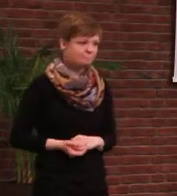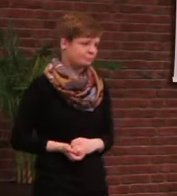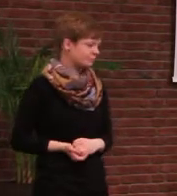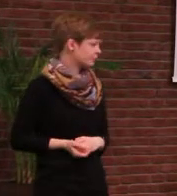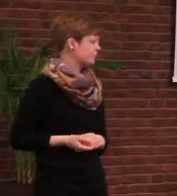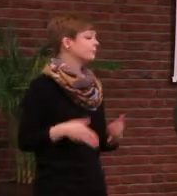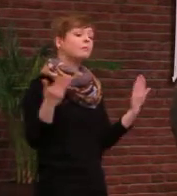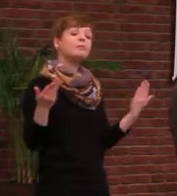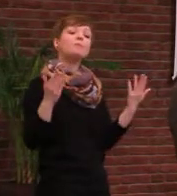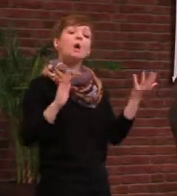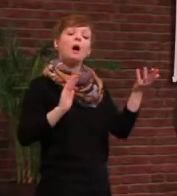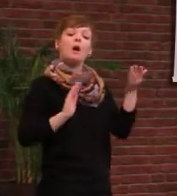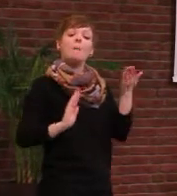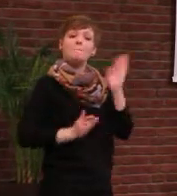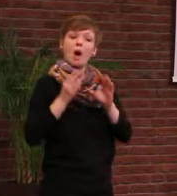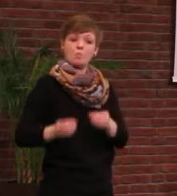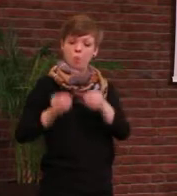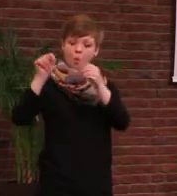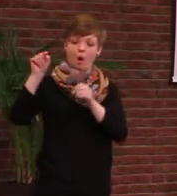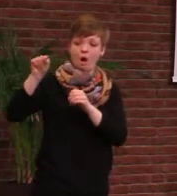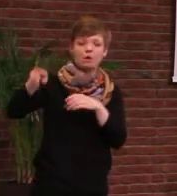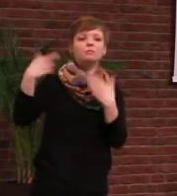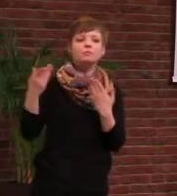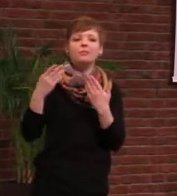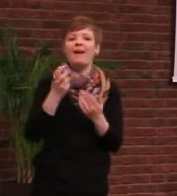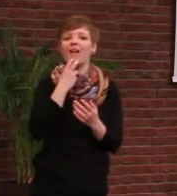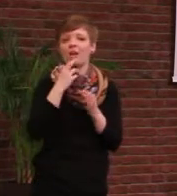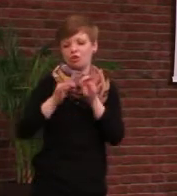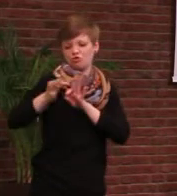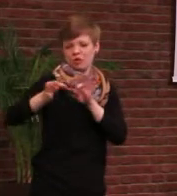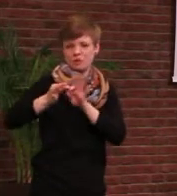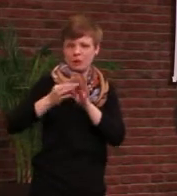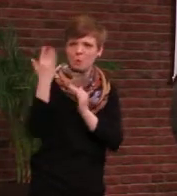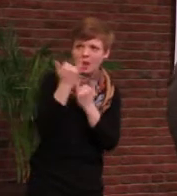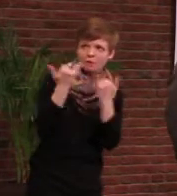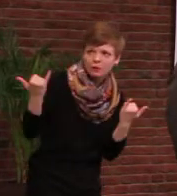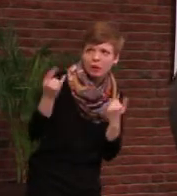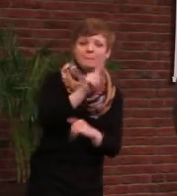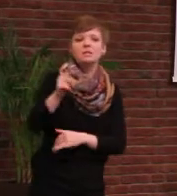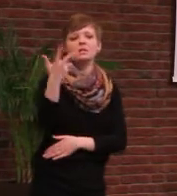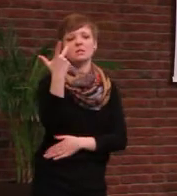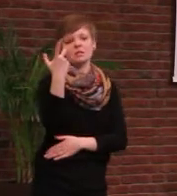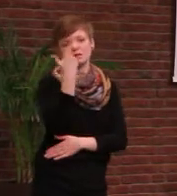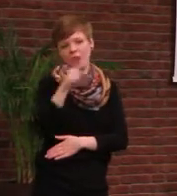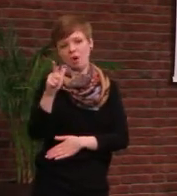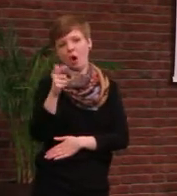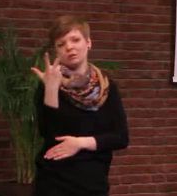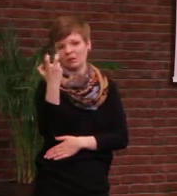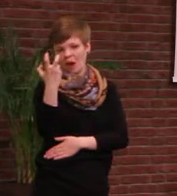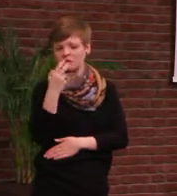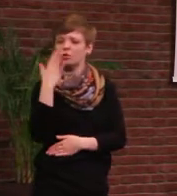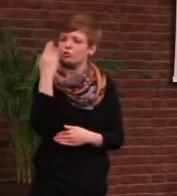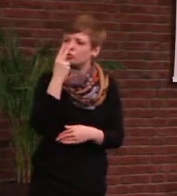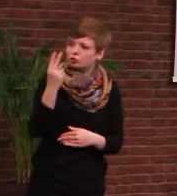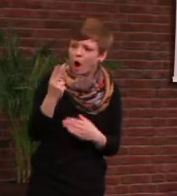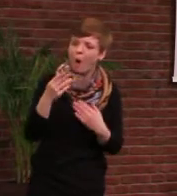In Brandenburg diskutieren wir gerade eine Energiestrategie 2030 der Landesregierung, die beinhaltet den Aufschluss neuer